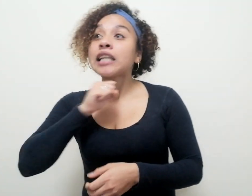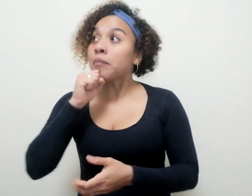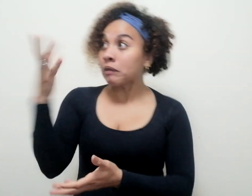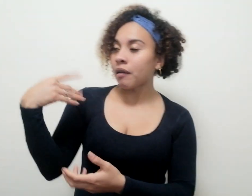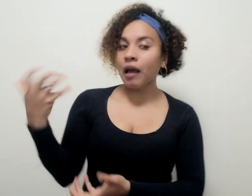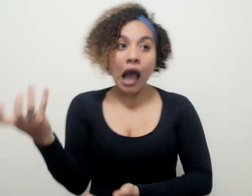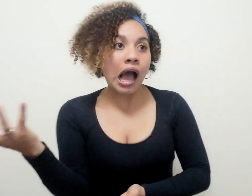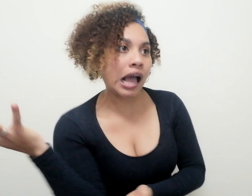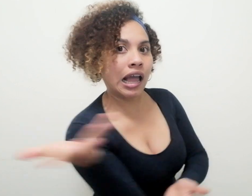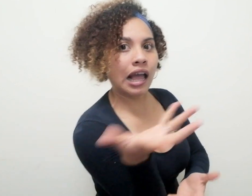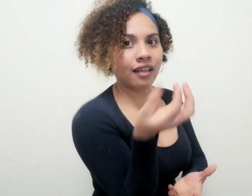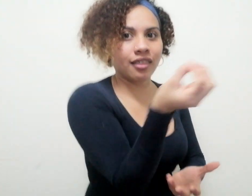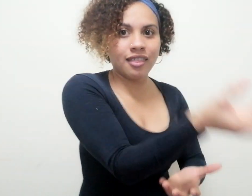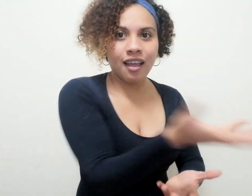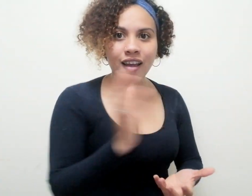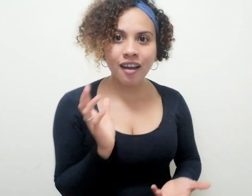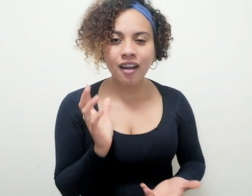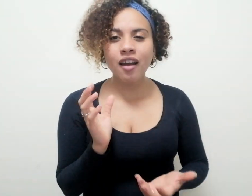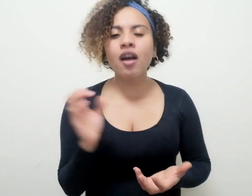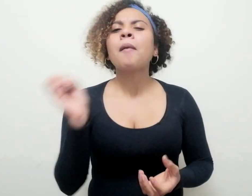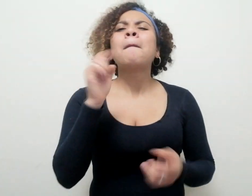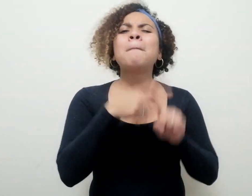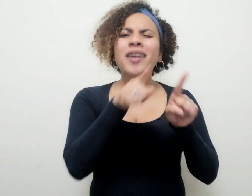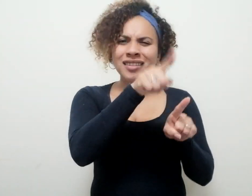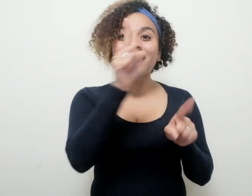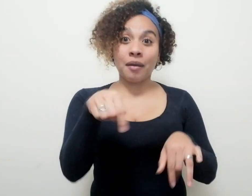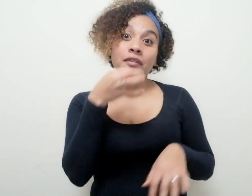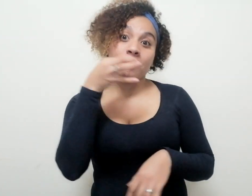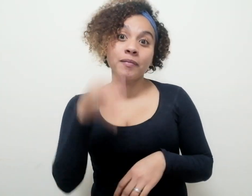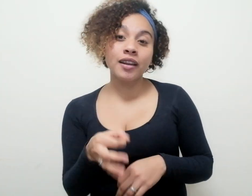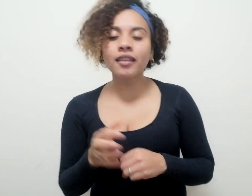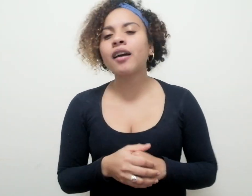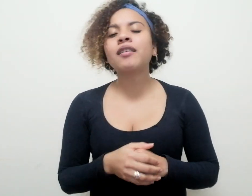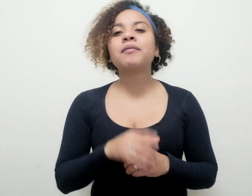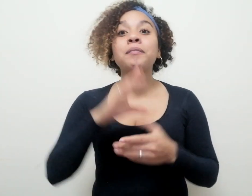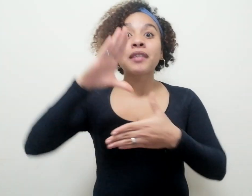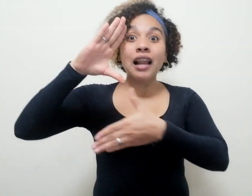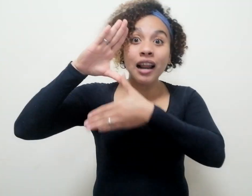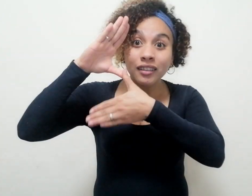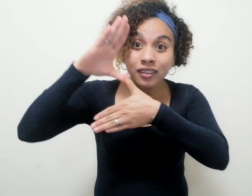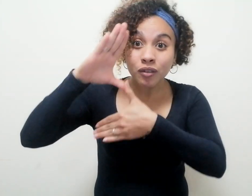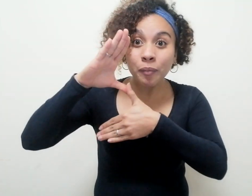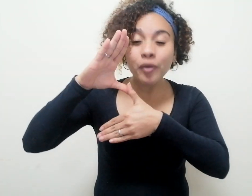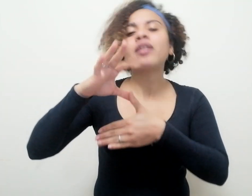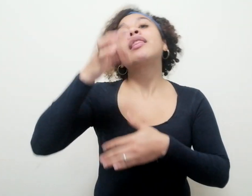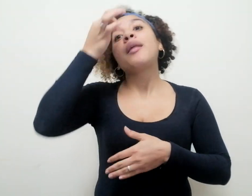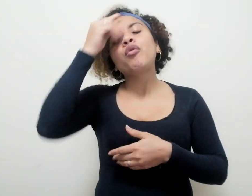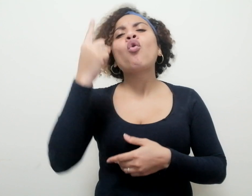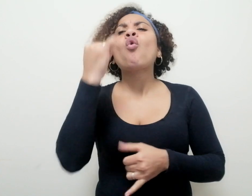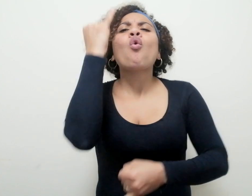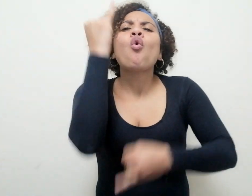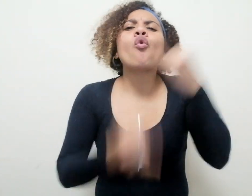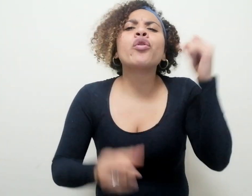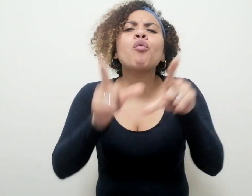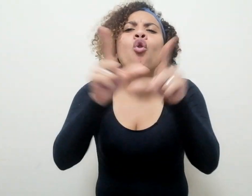la barra. Pero este debe ser también verdad. Latinoamérica tal vez sea el último lugar del mundo